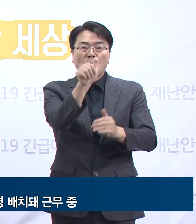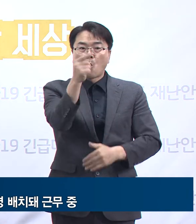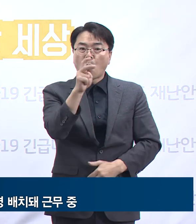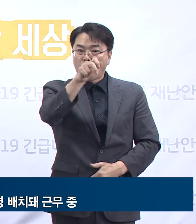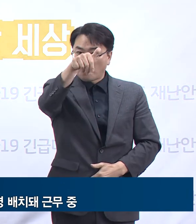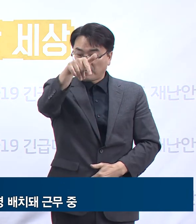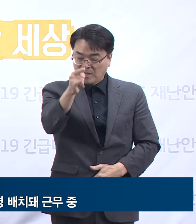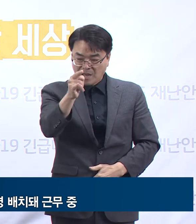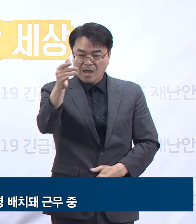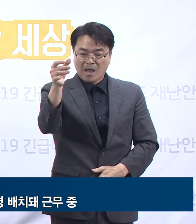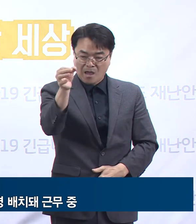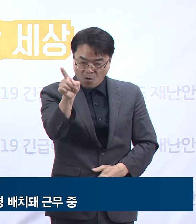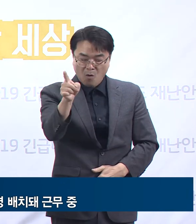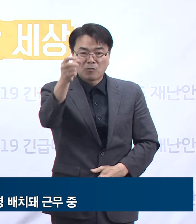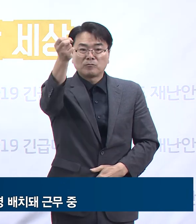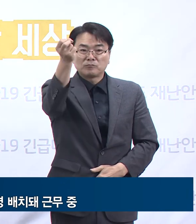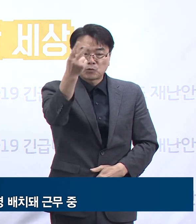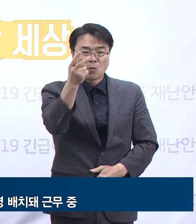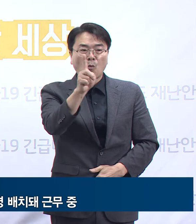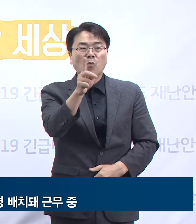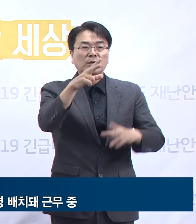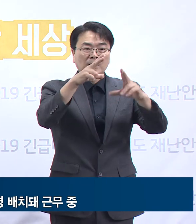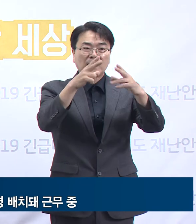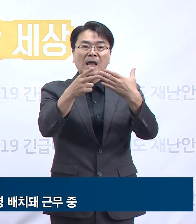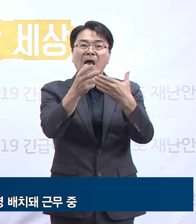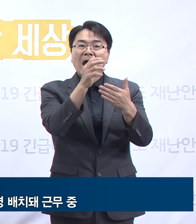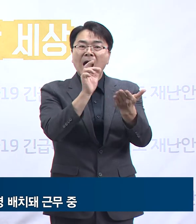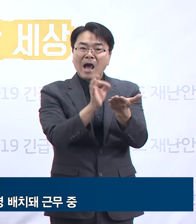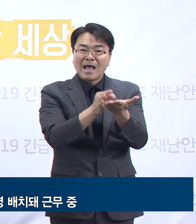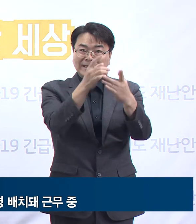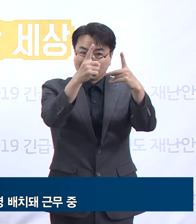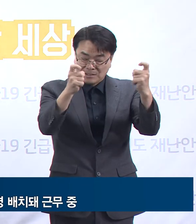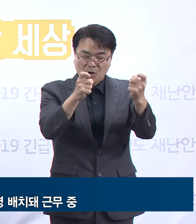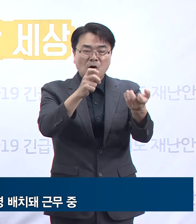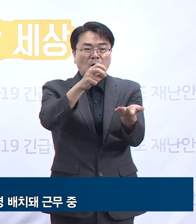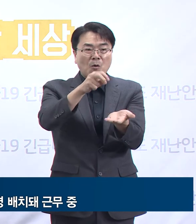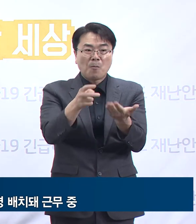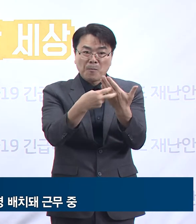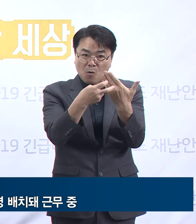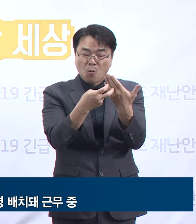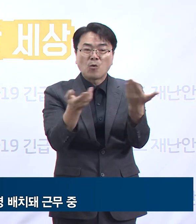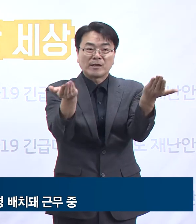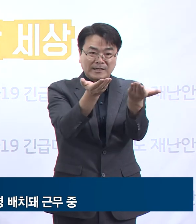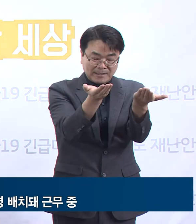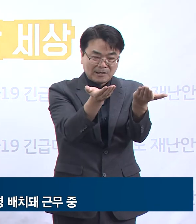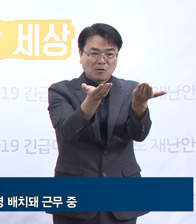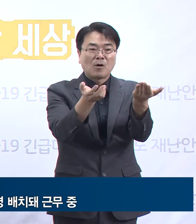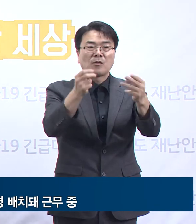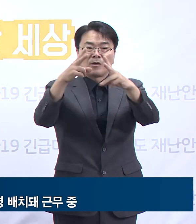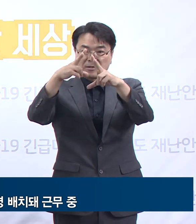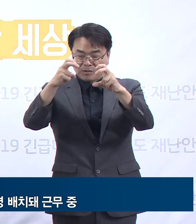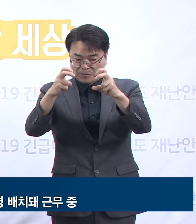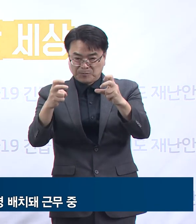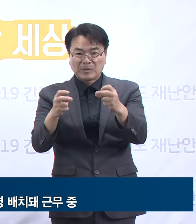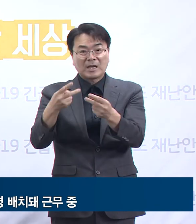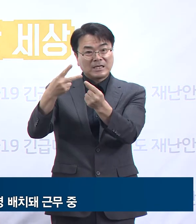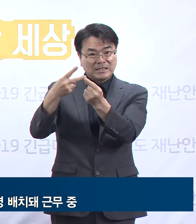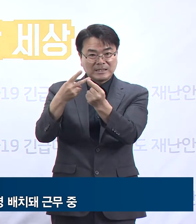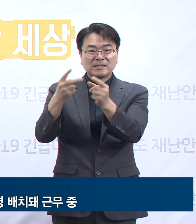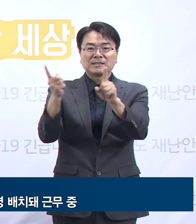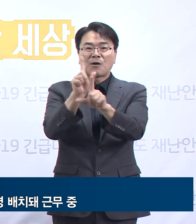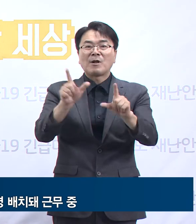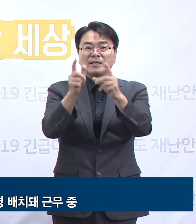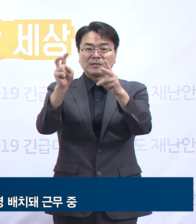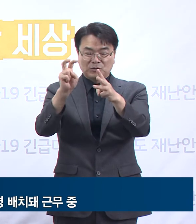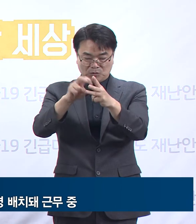오늘부터 경기도의료원 안성병원에 7명 안산 중소벤처기업연수원에 있는 수도권 2생활치료센터에 3명이